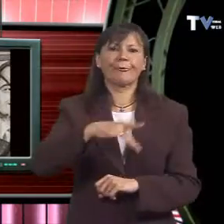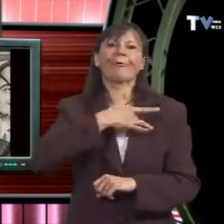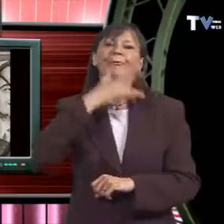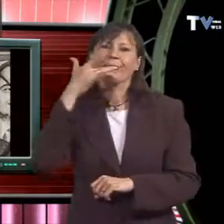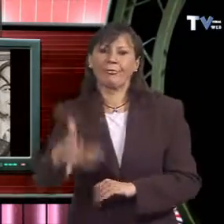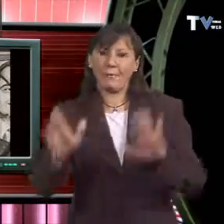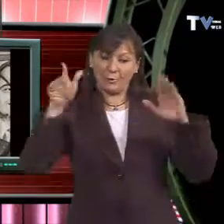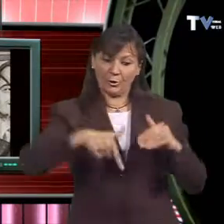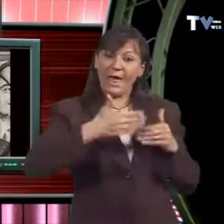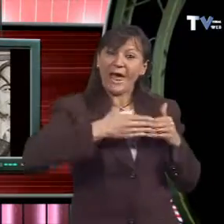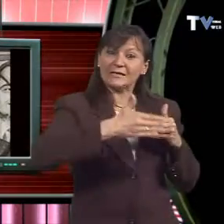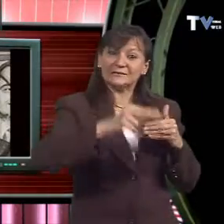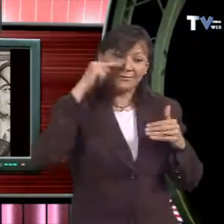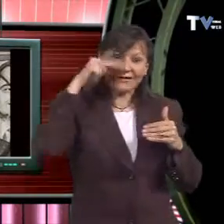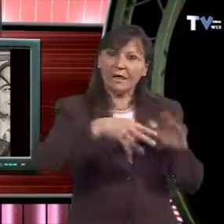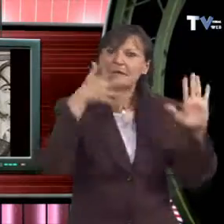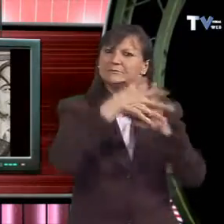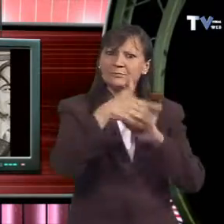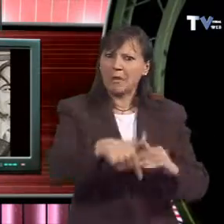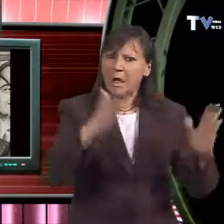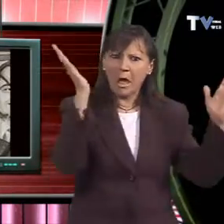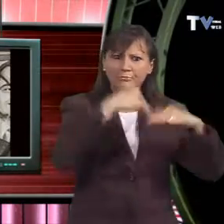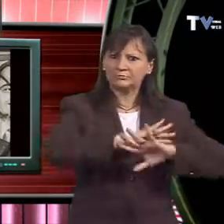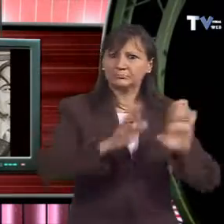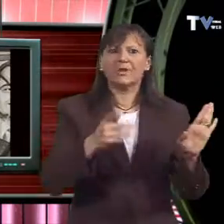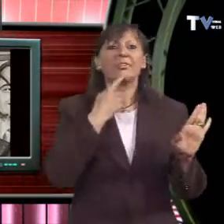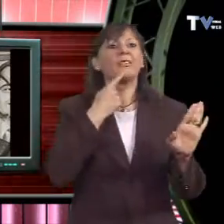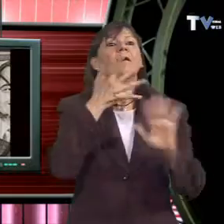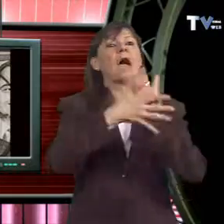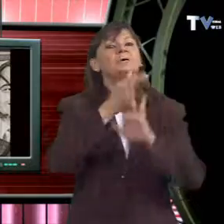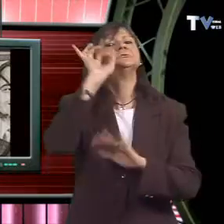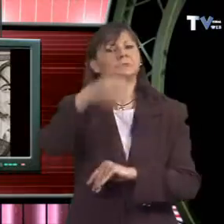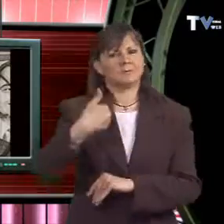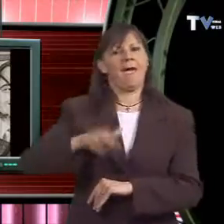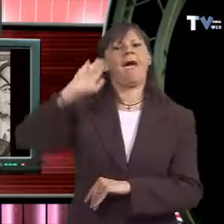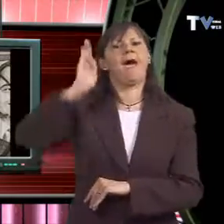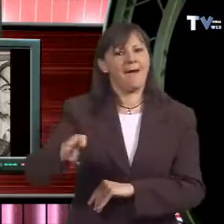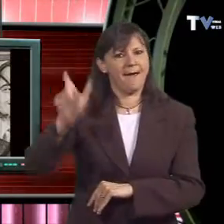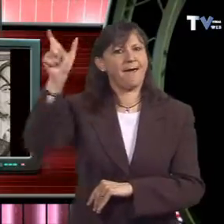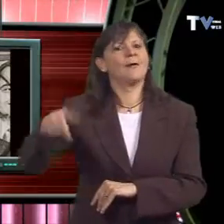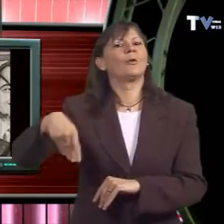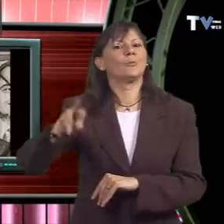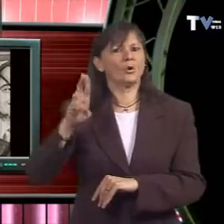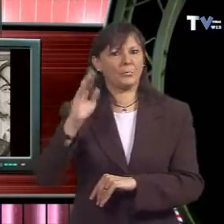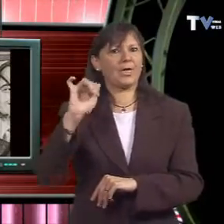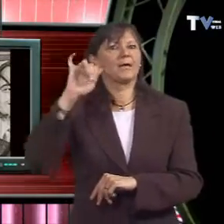on va passar els últims 24 anys treballant amb nens en col·legis i esglésies